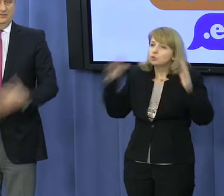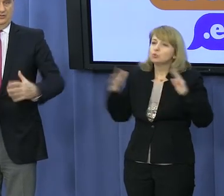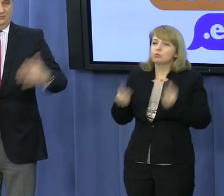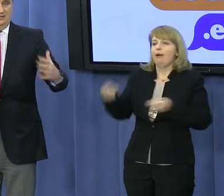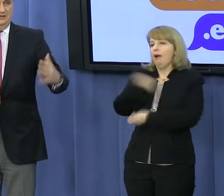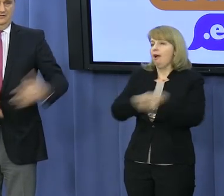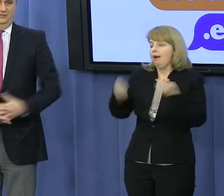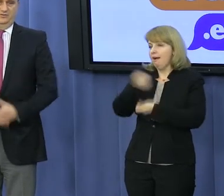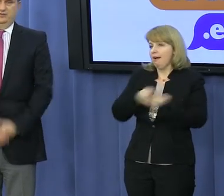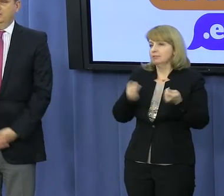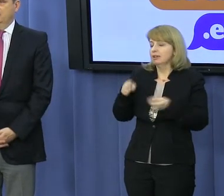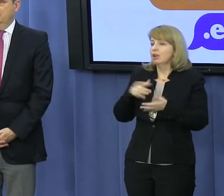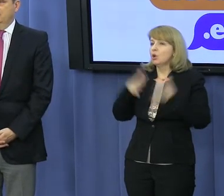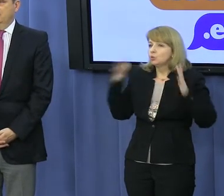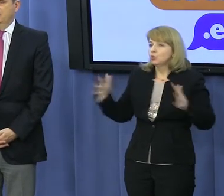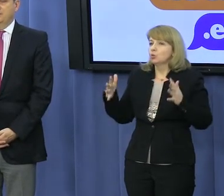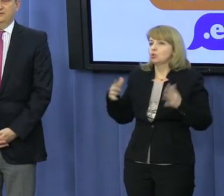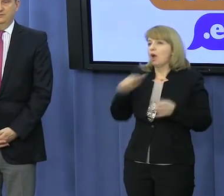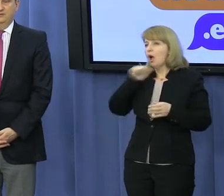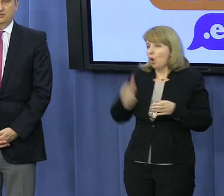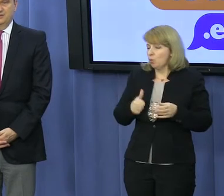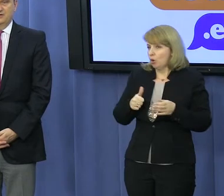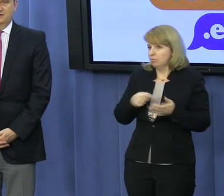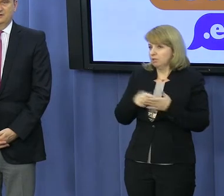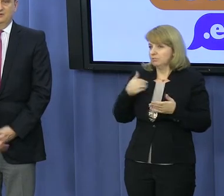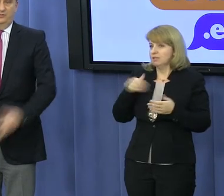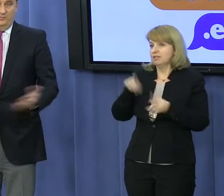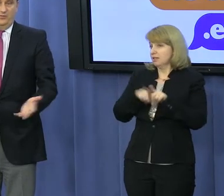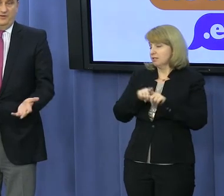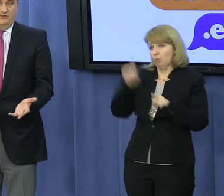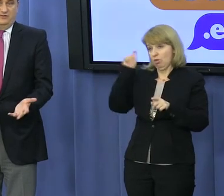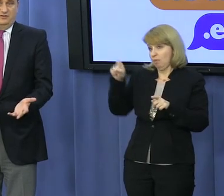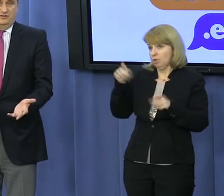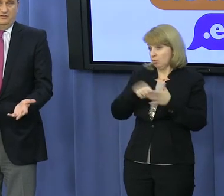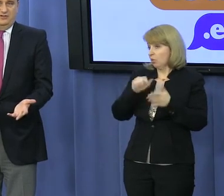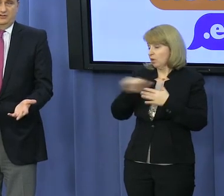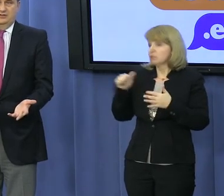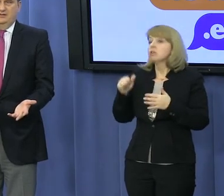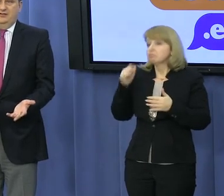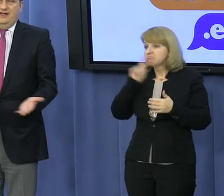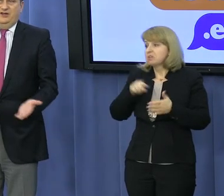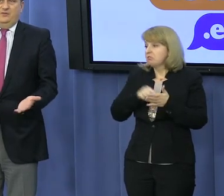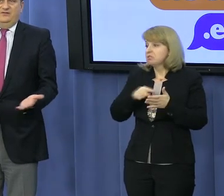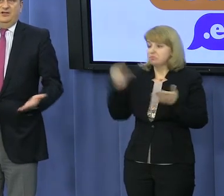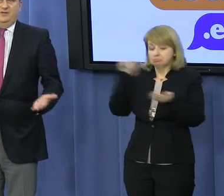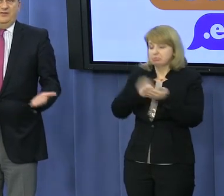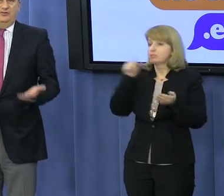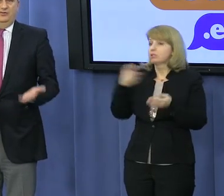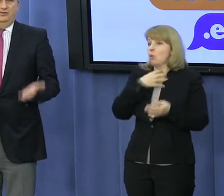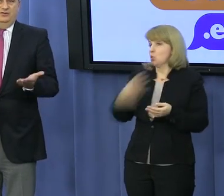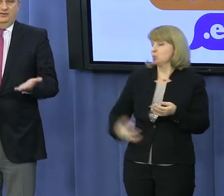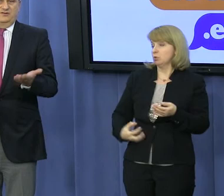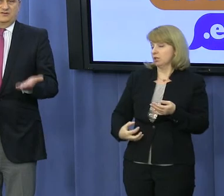i istotną dla wielu gospodarek europejskich, w tym też niemieckiej. I to byłby prawdziwy ciosk gospodarczy. Ale do pewnego